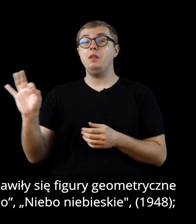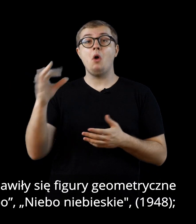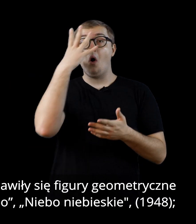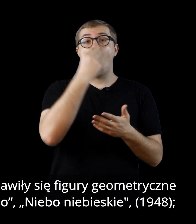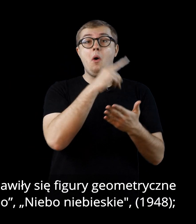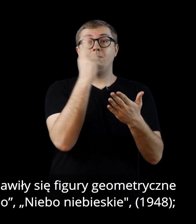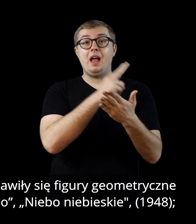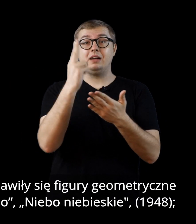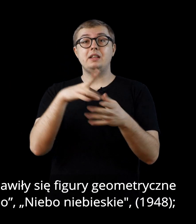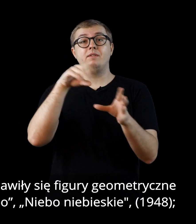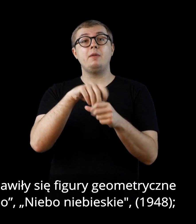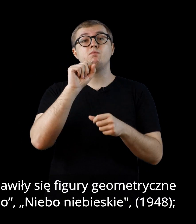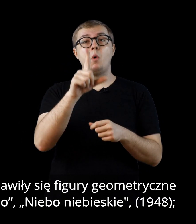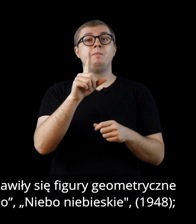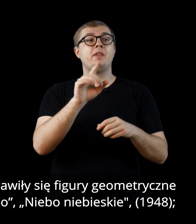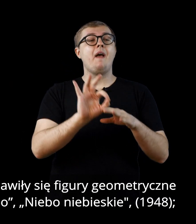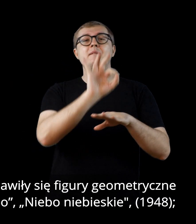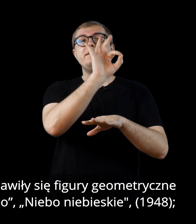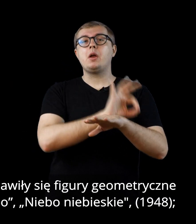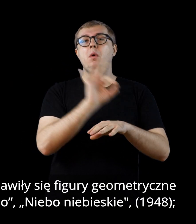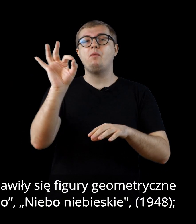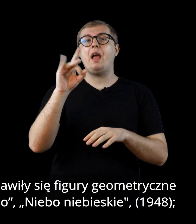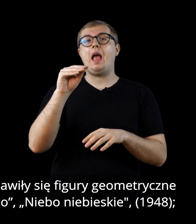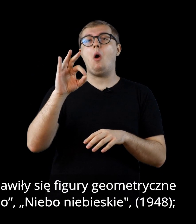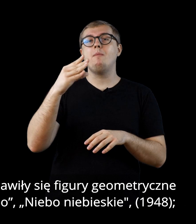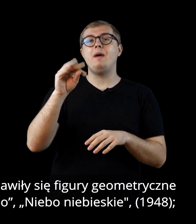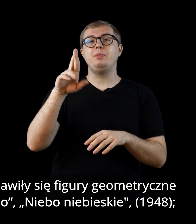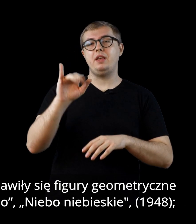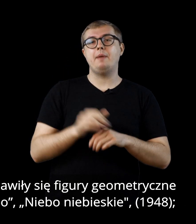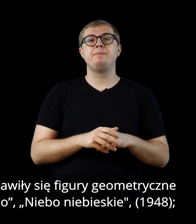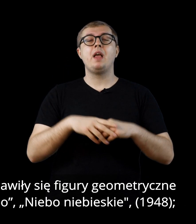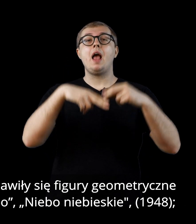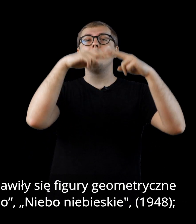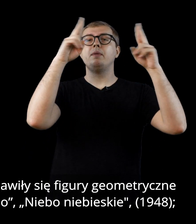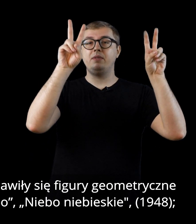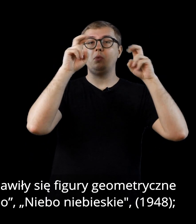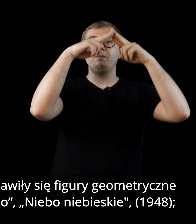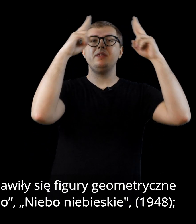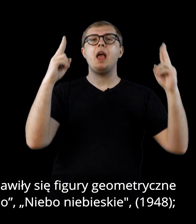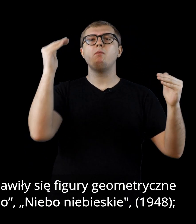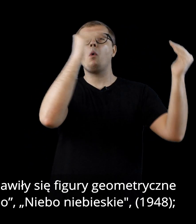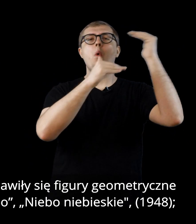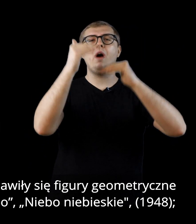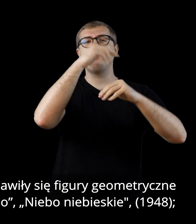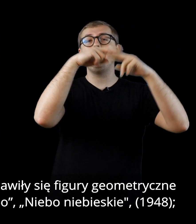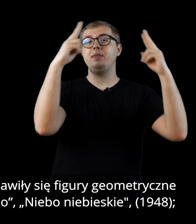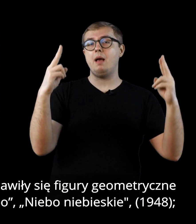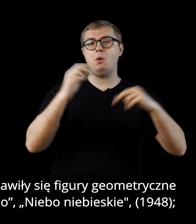W jego kompozycjach pojawiły się figury geometryczne. Niebo nad górami niebo, niebo niebieskie